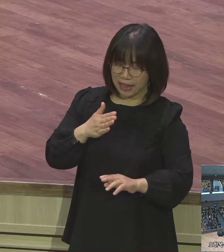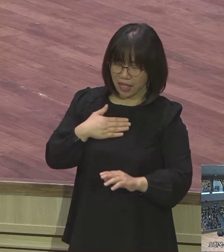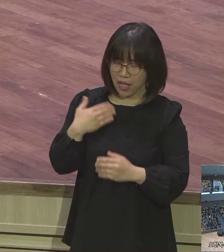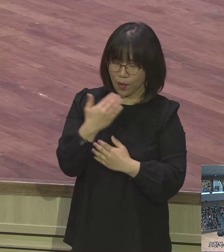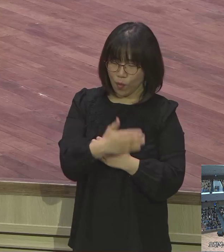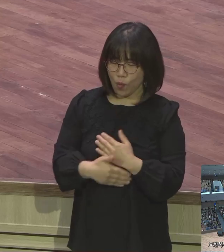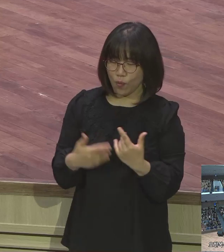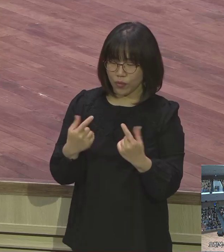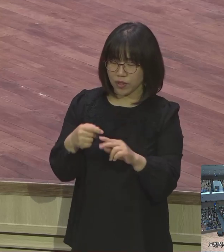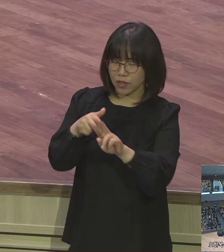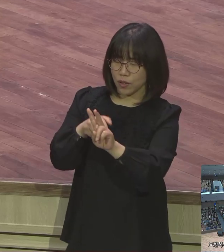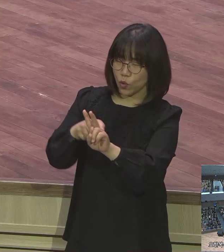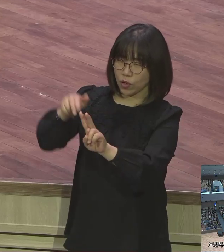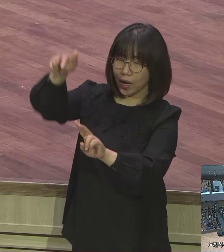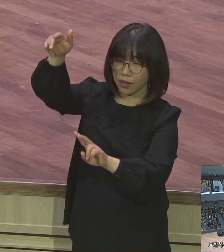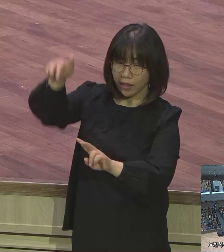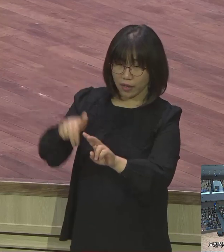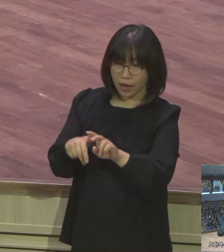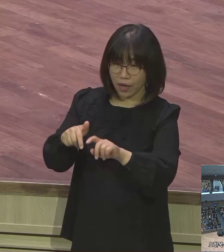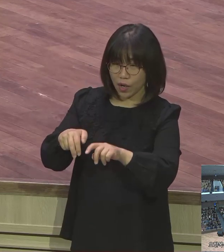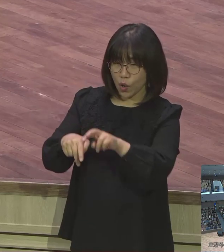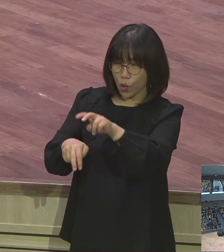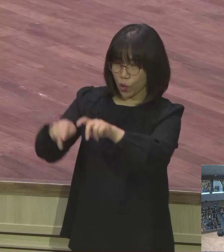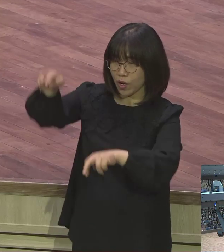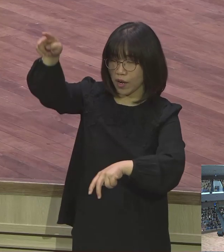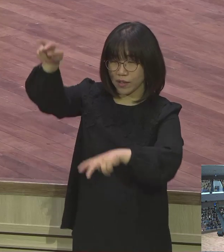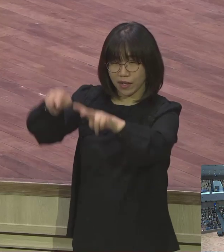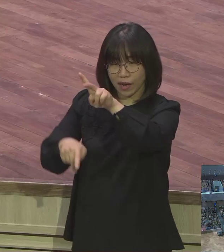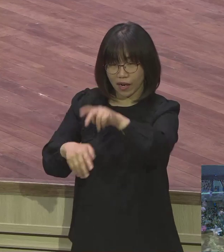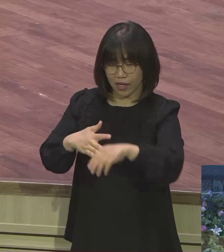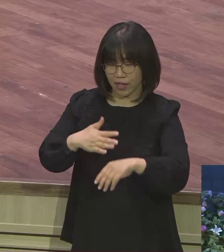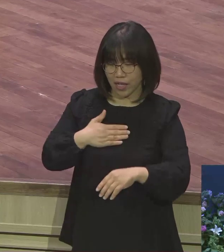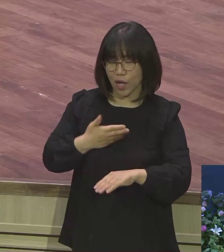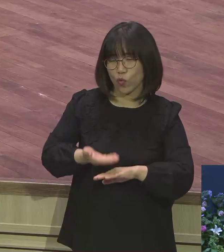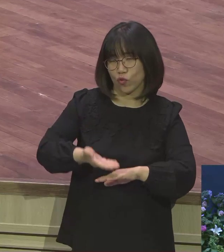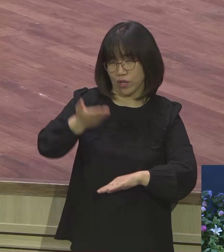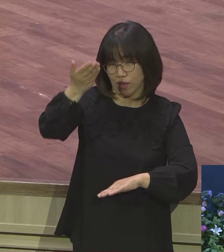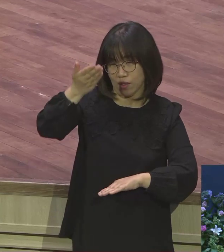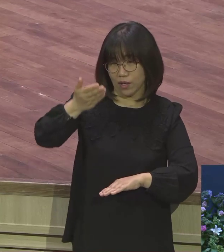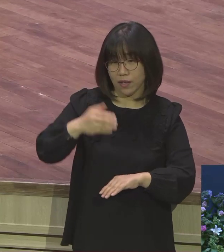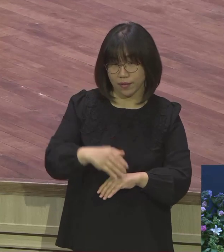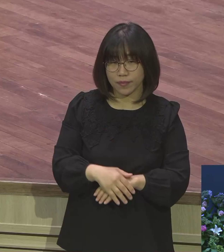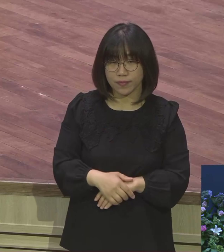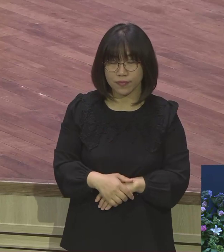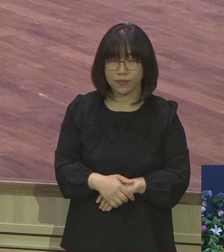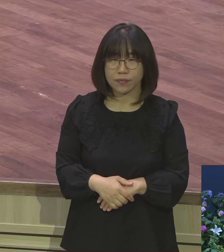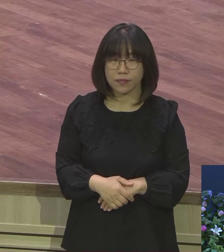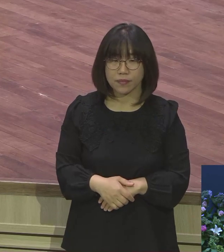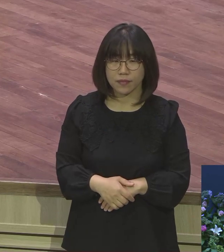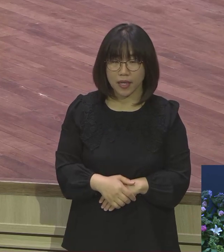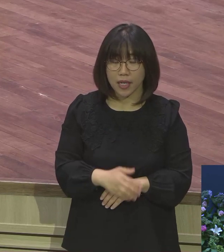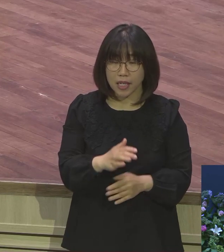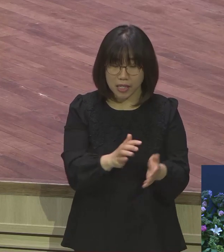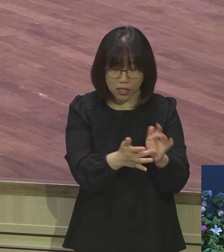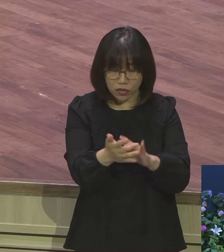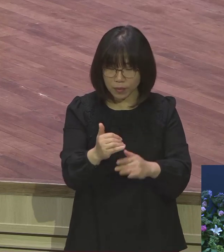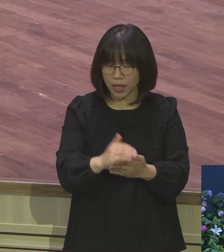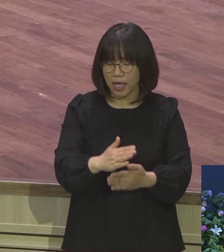하시니라 인자 위에 오르락 내리락 사닭다리가 예수의 수라는 겁니다. 예수님은 신이 자신의 중보자의